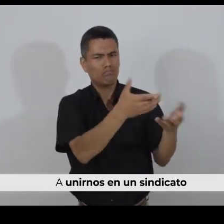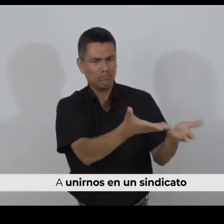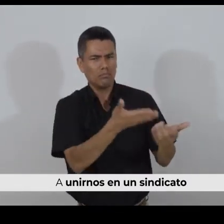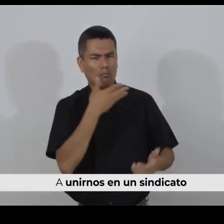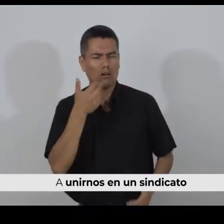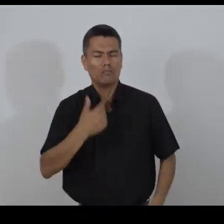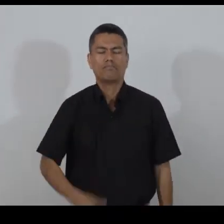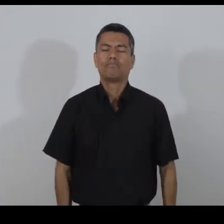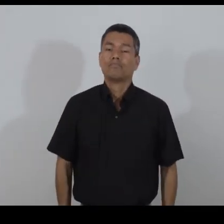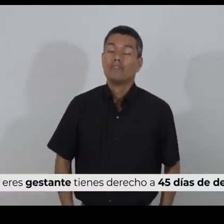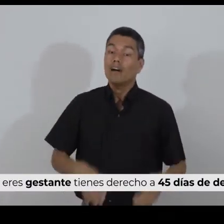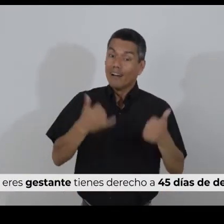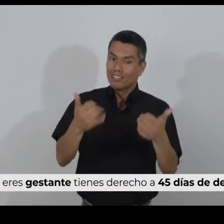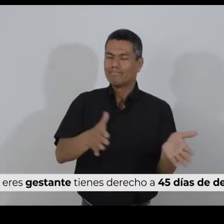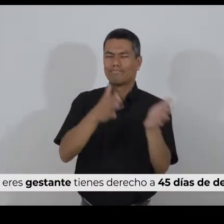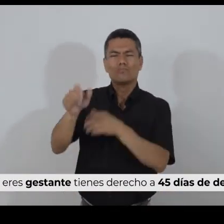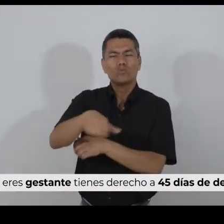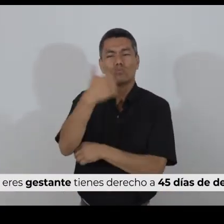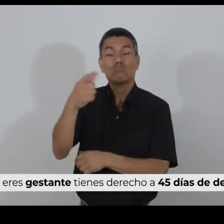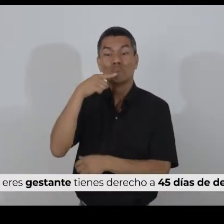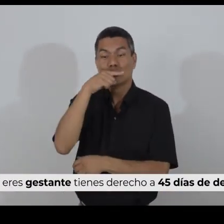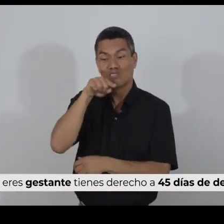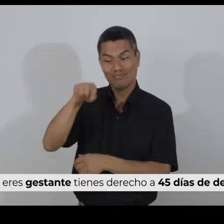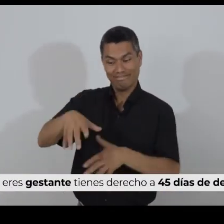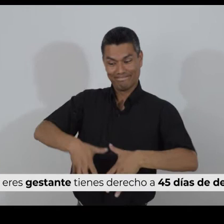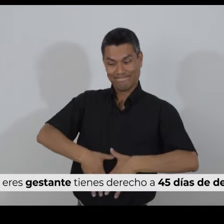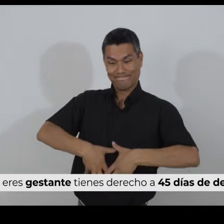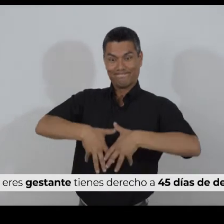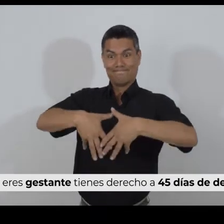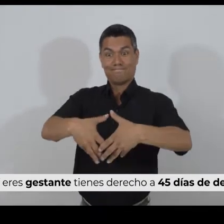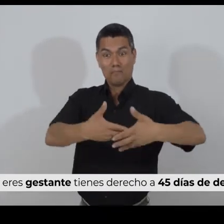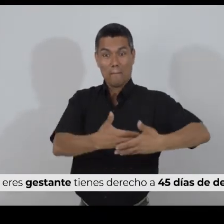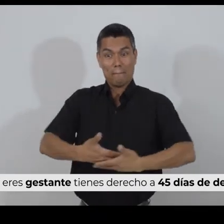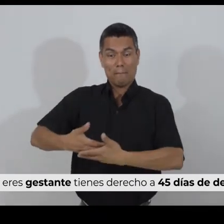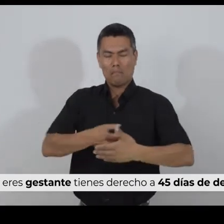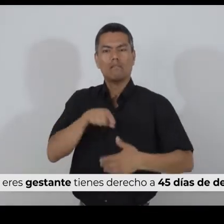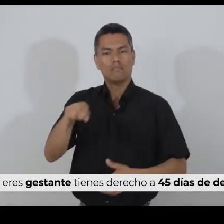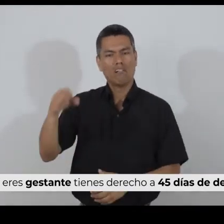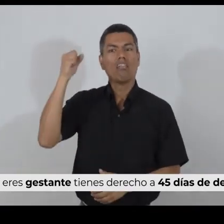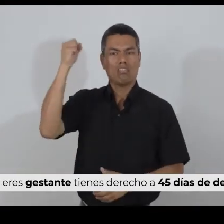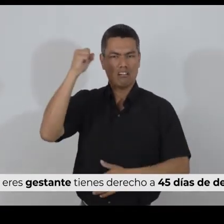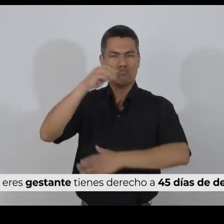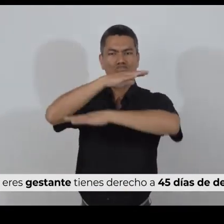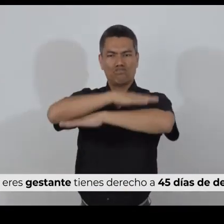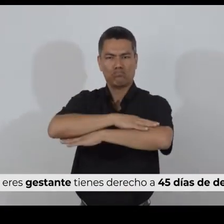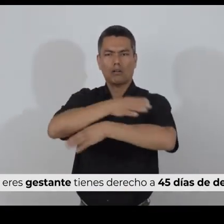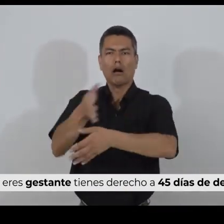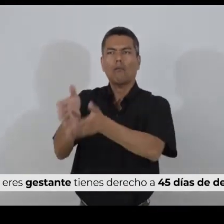Y si tú eres una gestante, entonces tienes